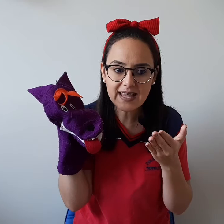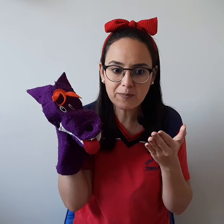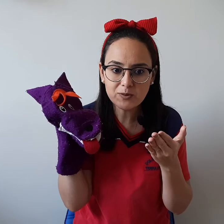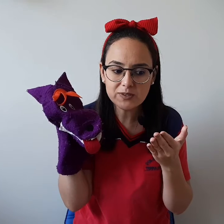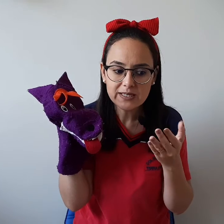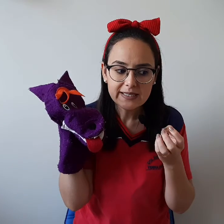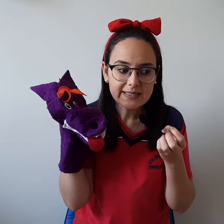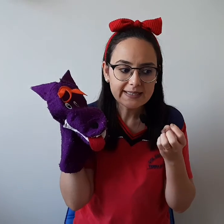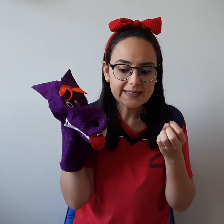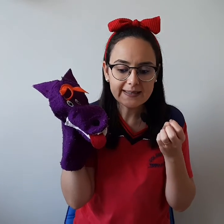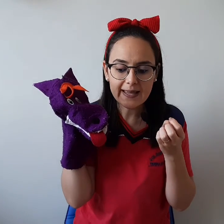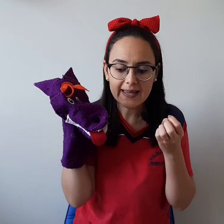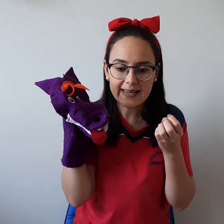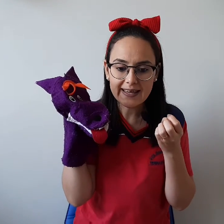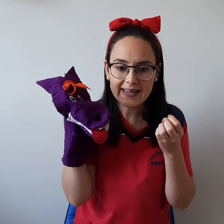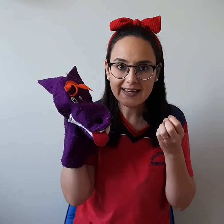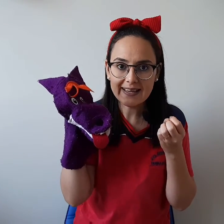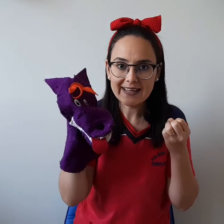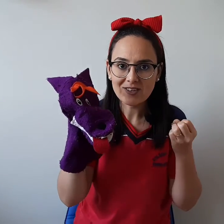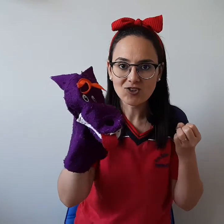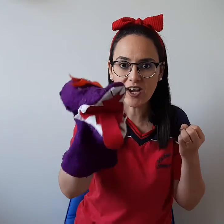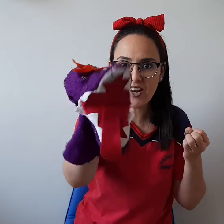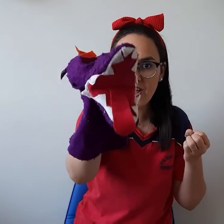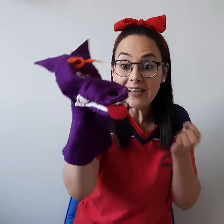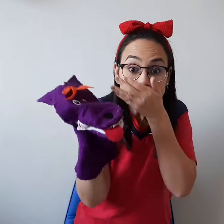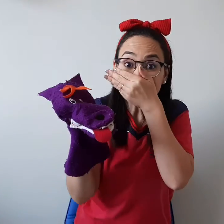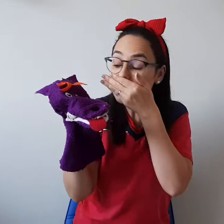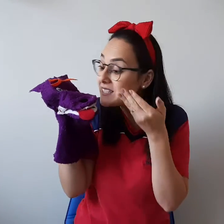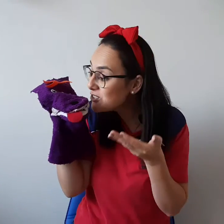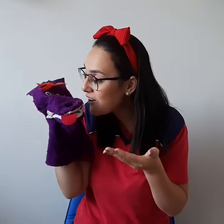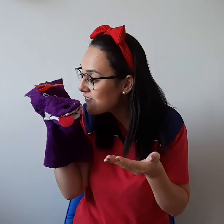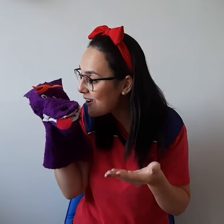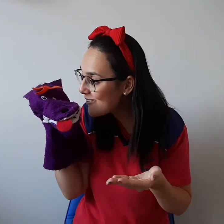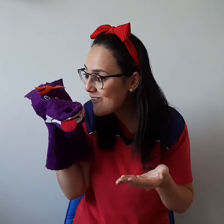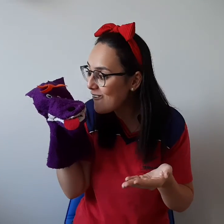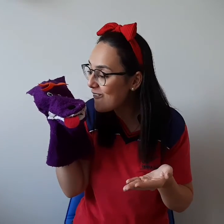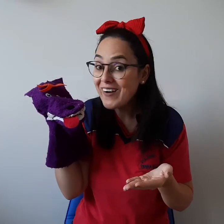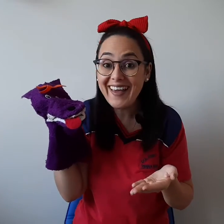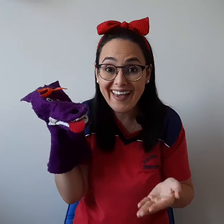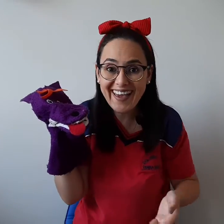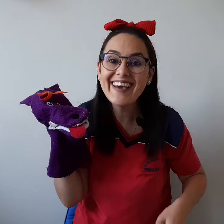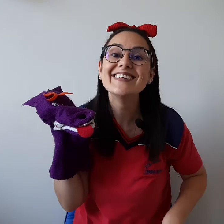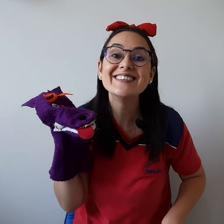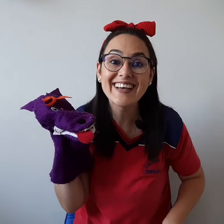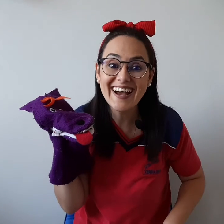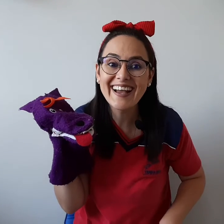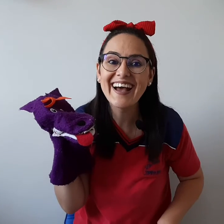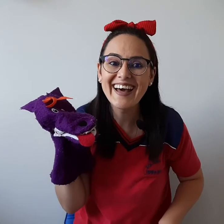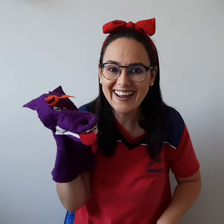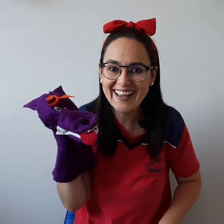sapos e tem... Jacaré? Você já falou! É! Jacaré!